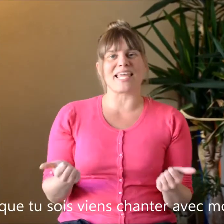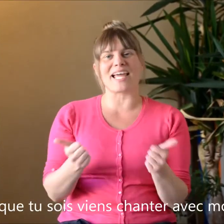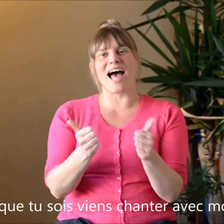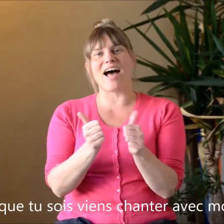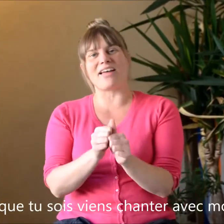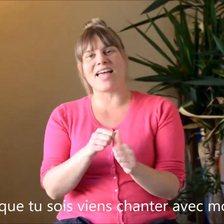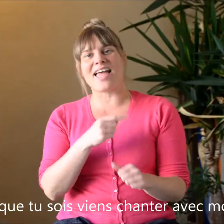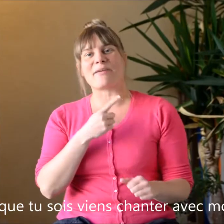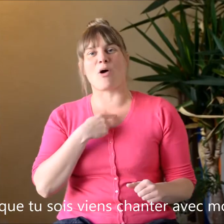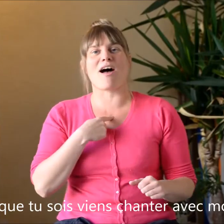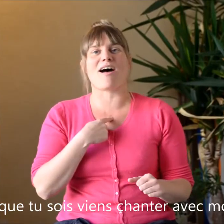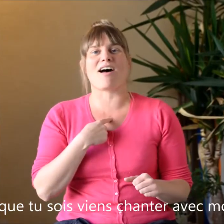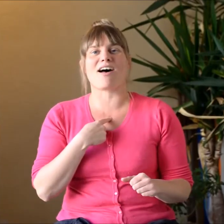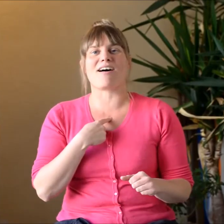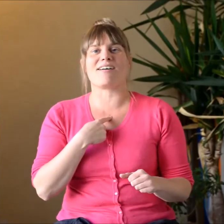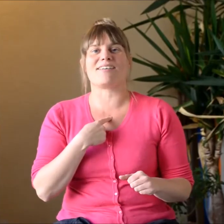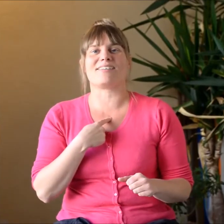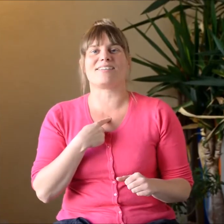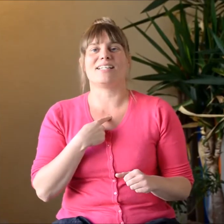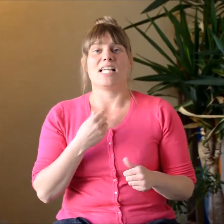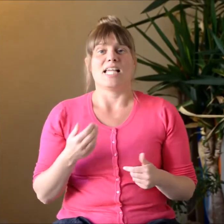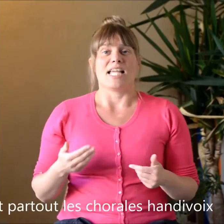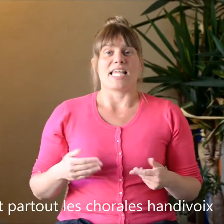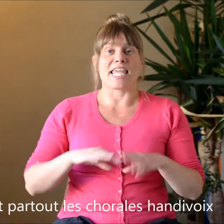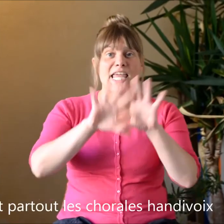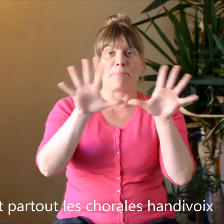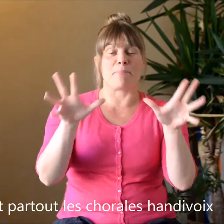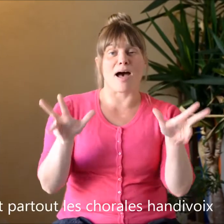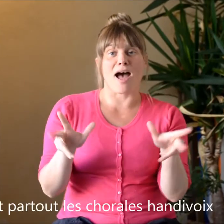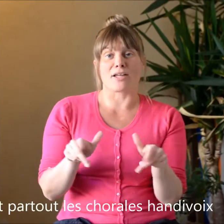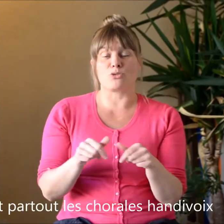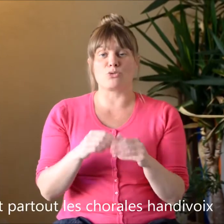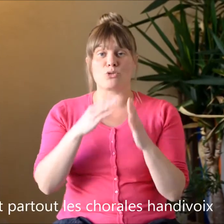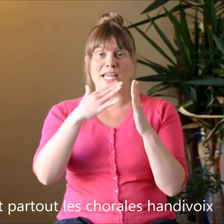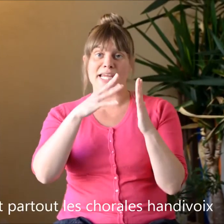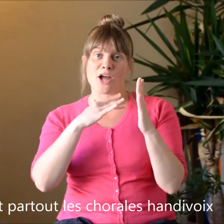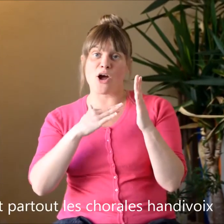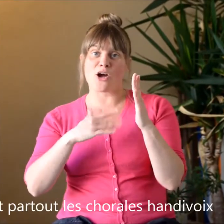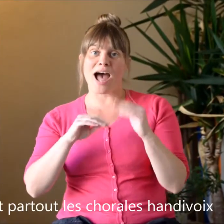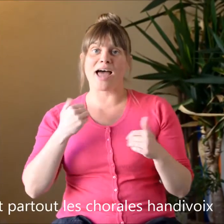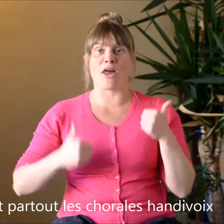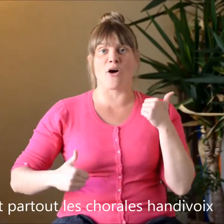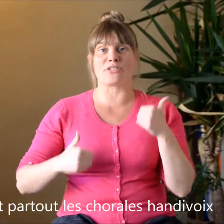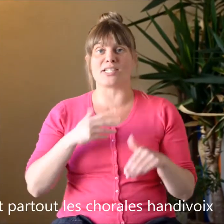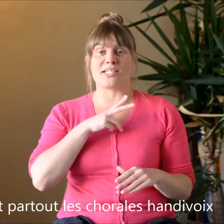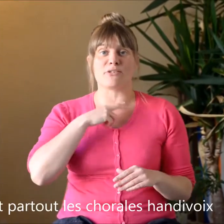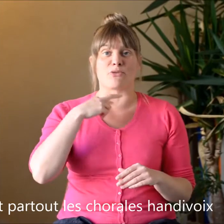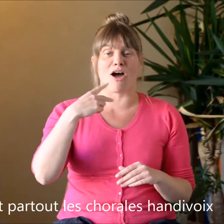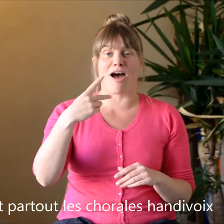avec moi Et par tous les chorales en dix voix